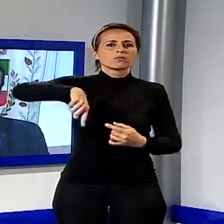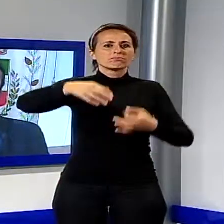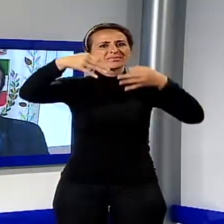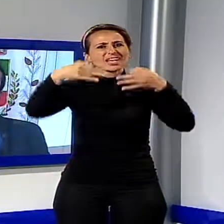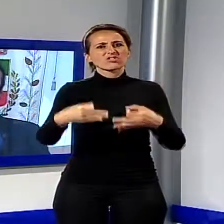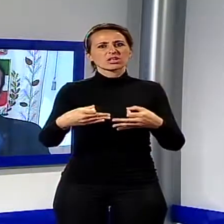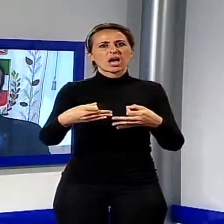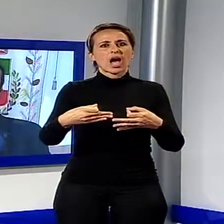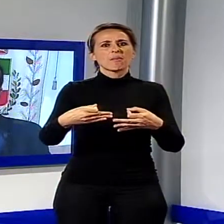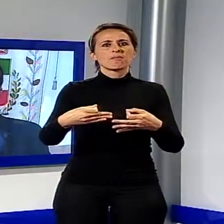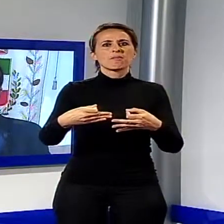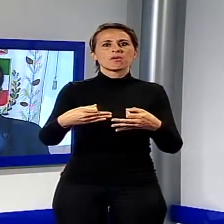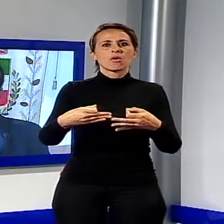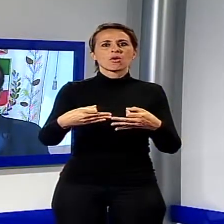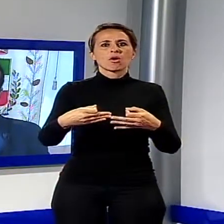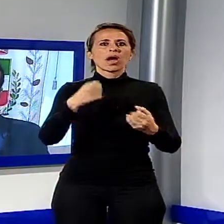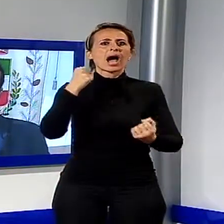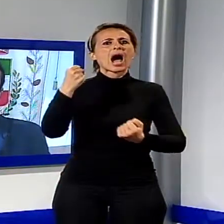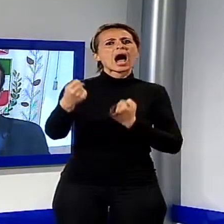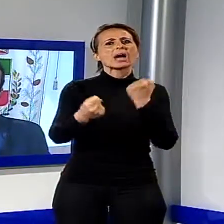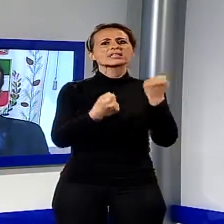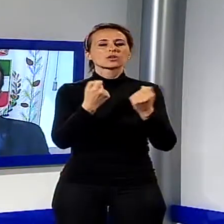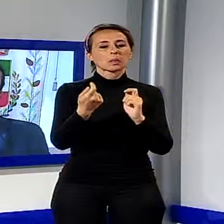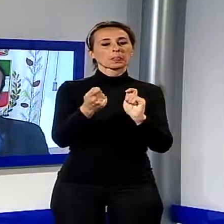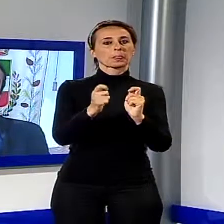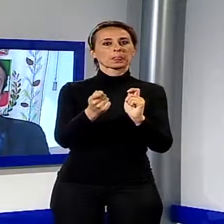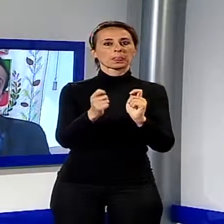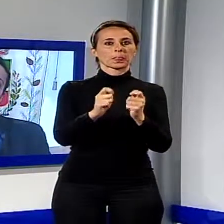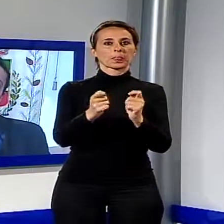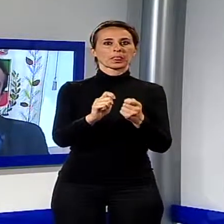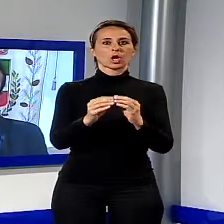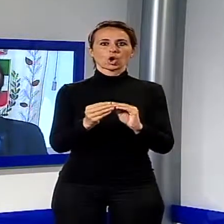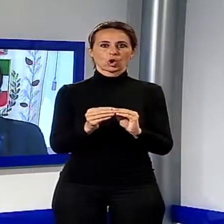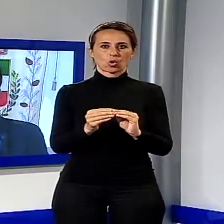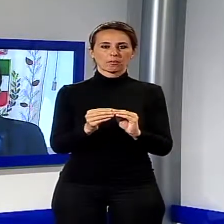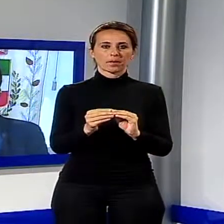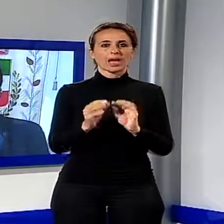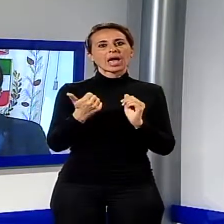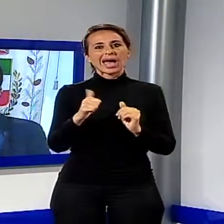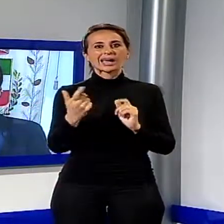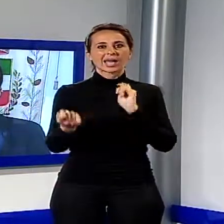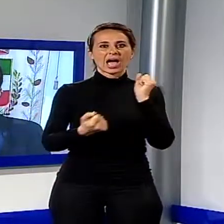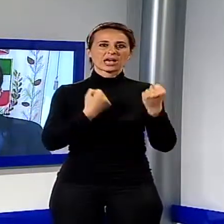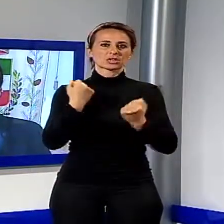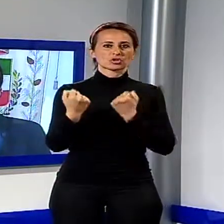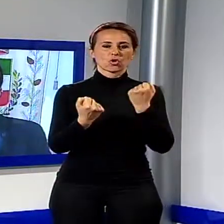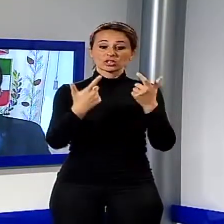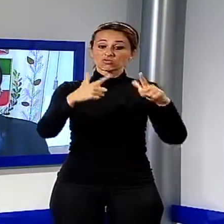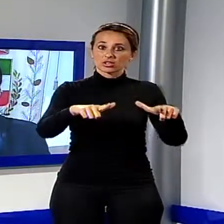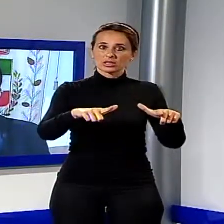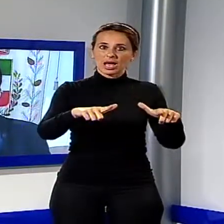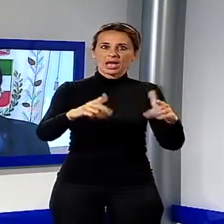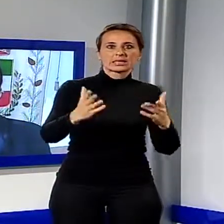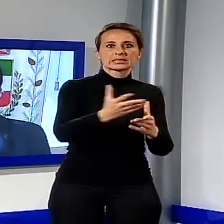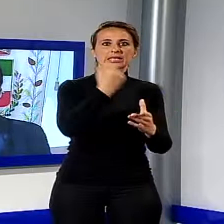vedere quali possono essere le azioni correttive e le azioni che possono portare in qualche modo la nostra città fuori da